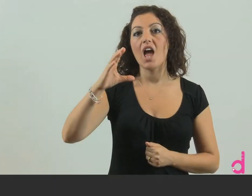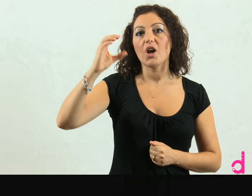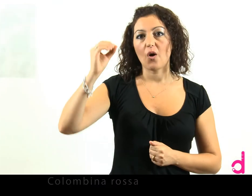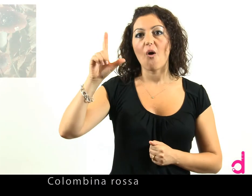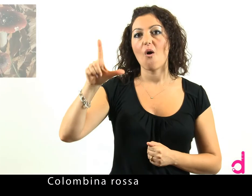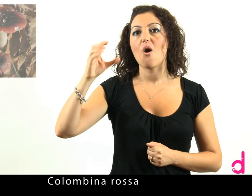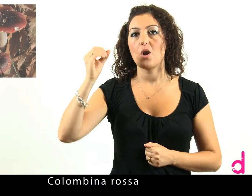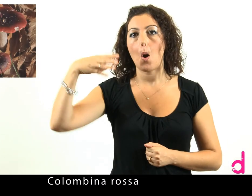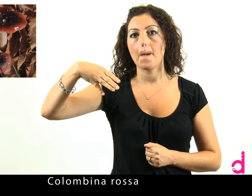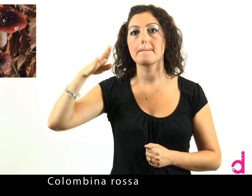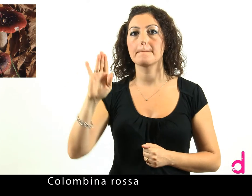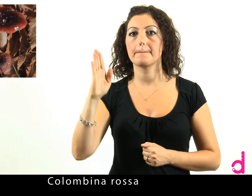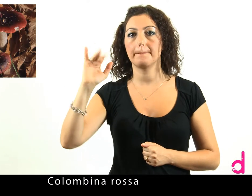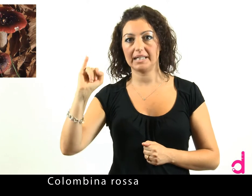Colombina rossa